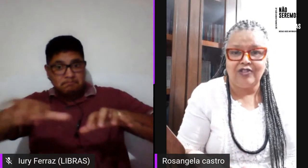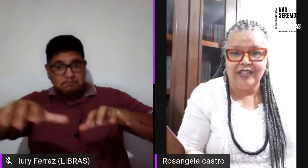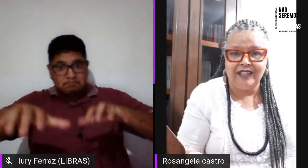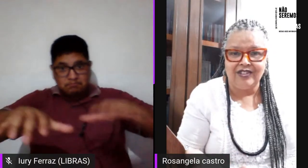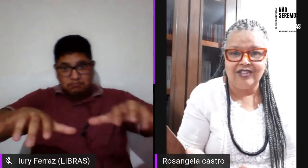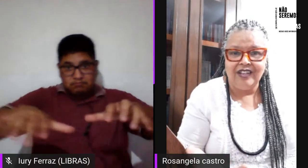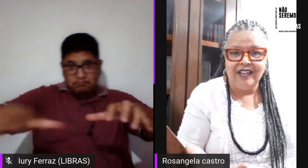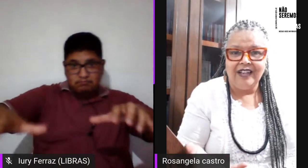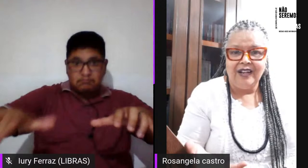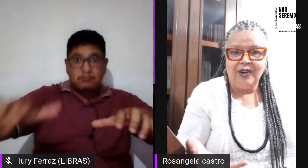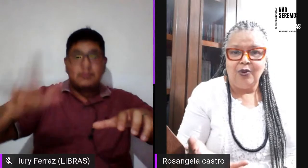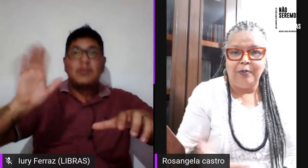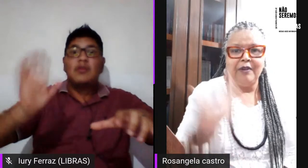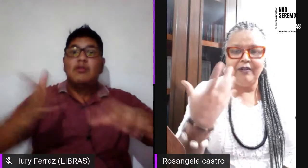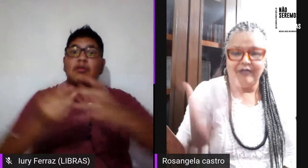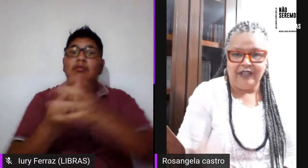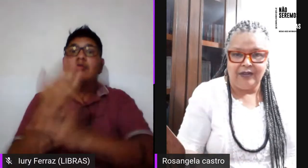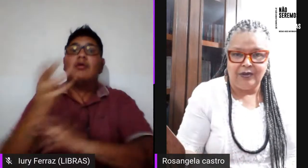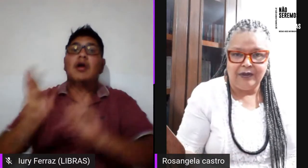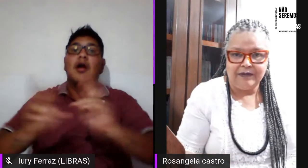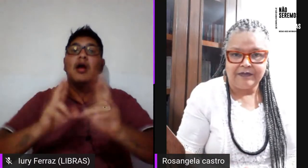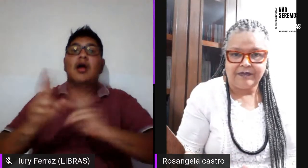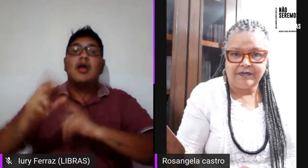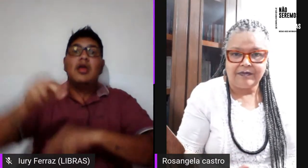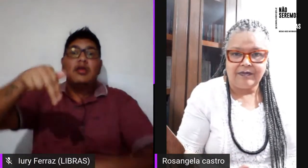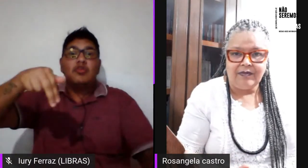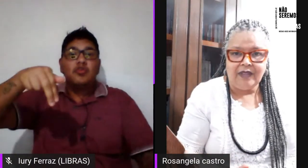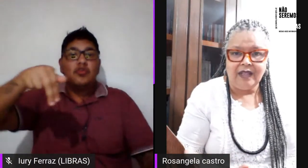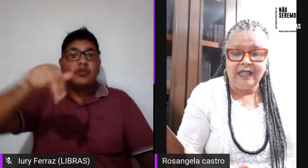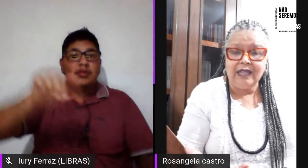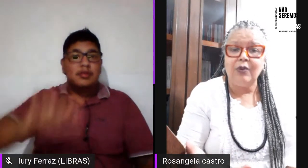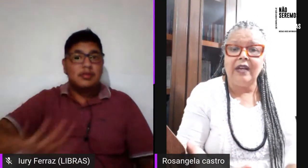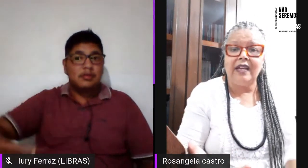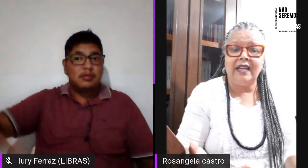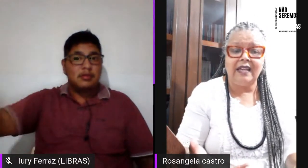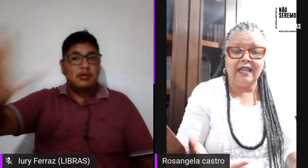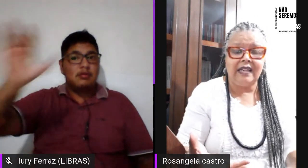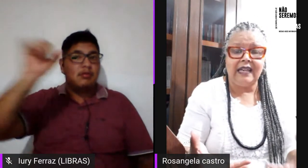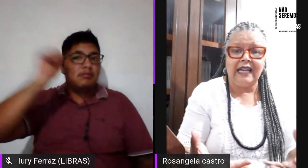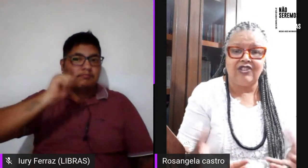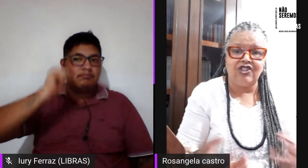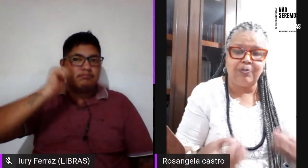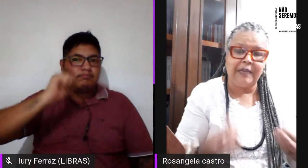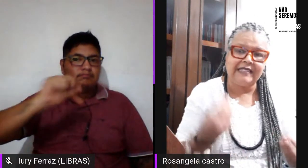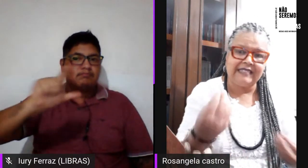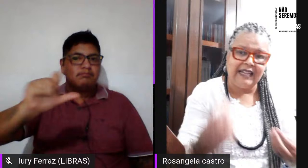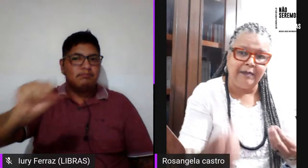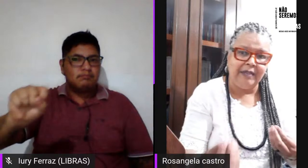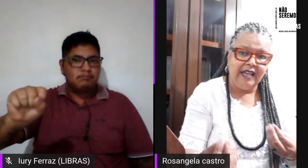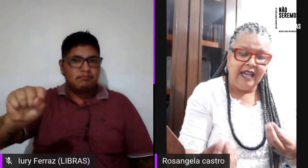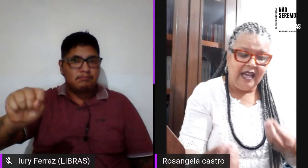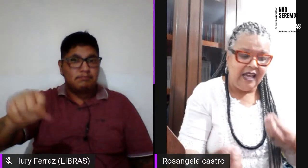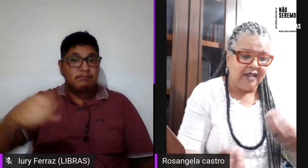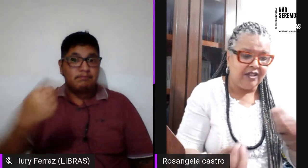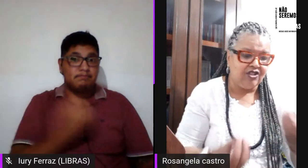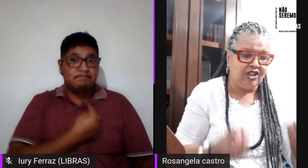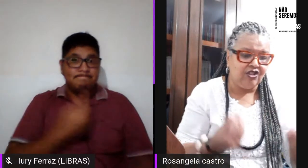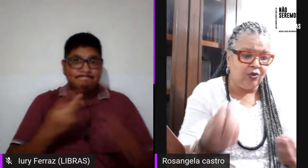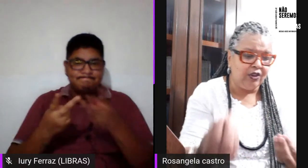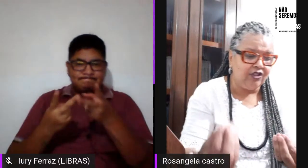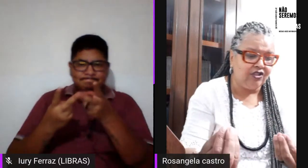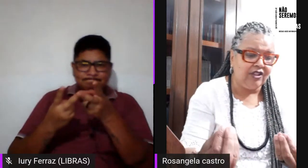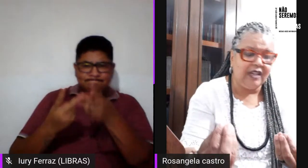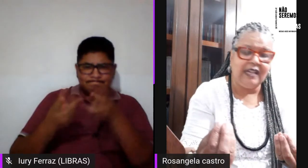Lésbicas Negras, o primeiro evento. Então, a gente percebe essas